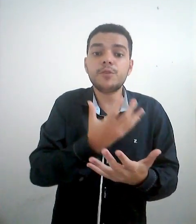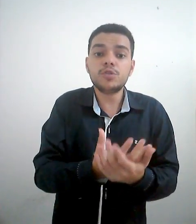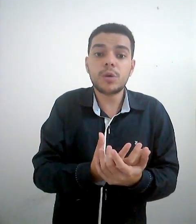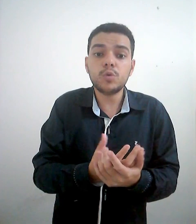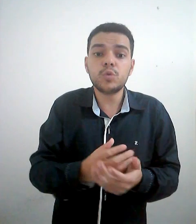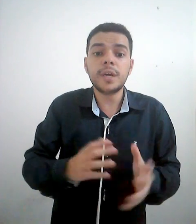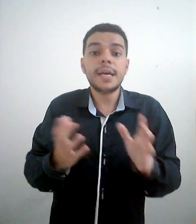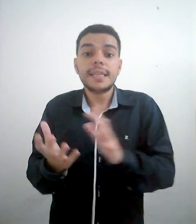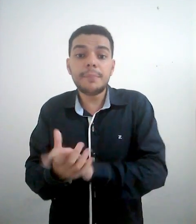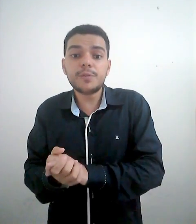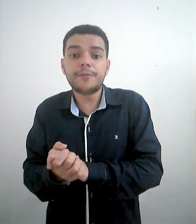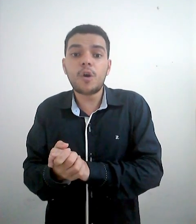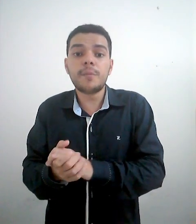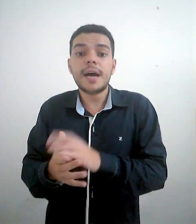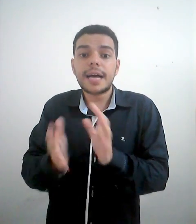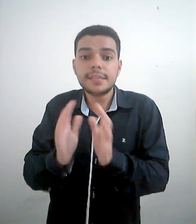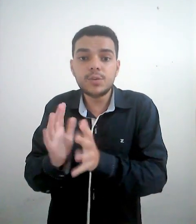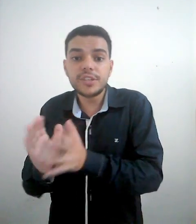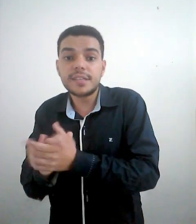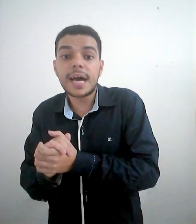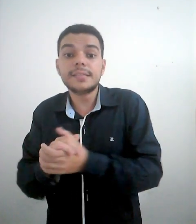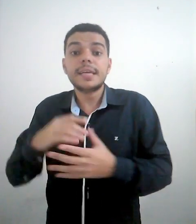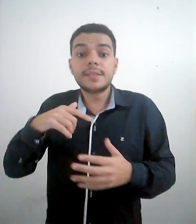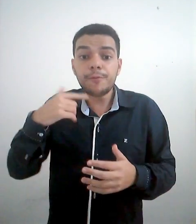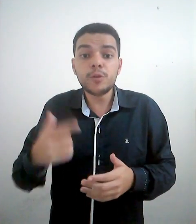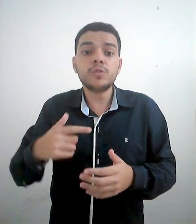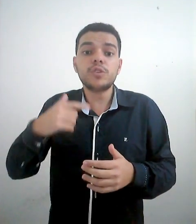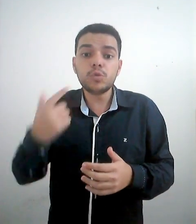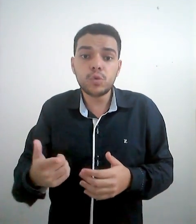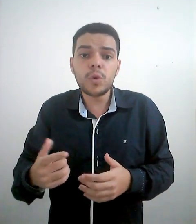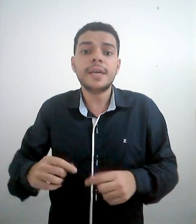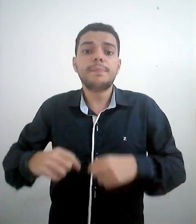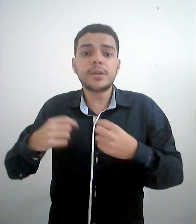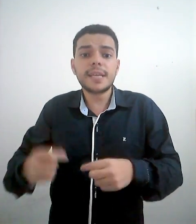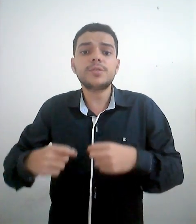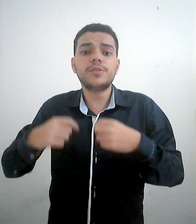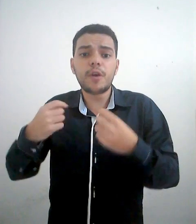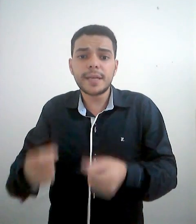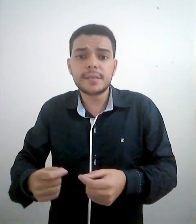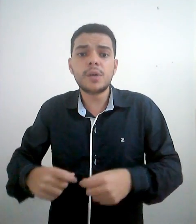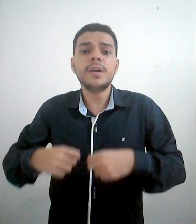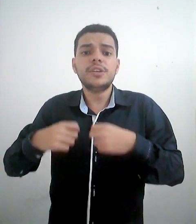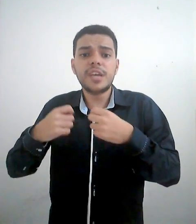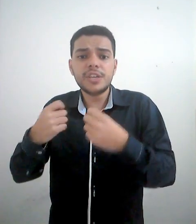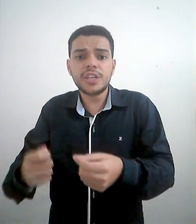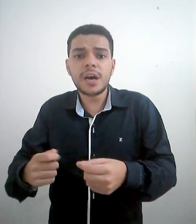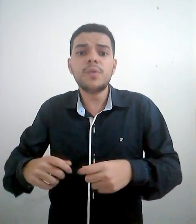fruto de uma cultura. Da mesma forma, as línguas de sinais são frutos de cultura. Processos de formação, de religião,